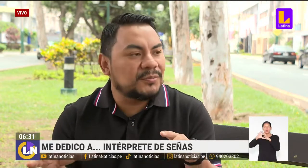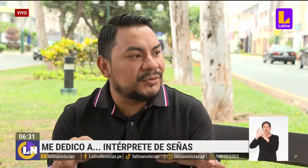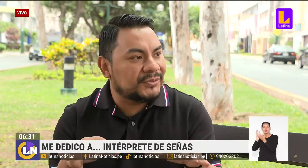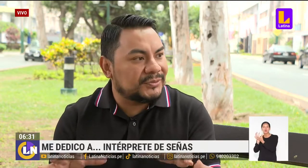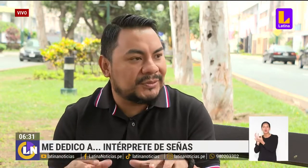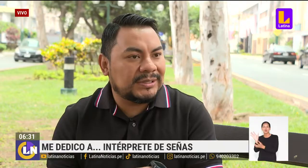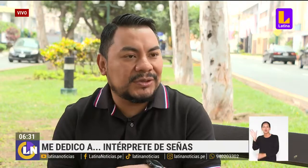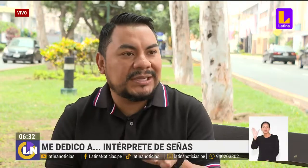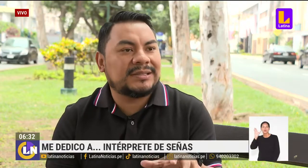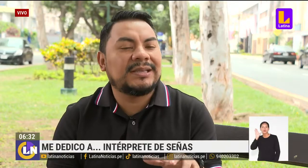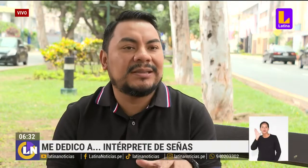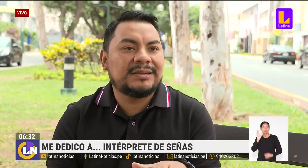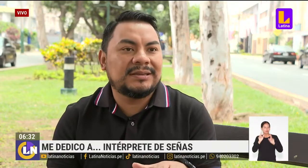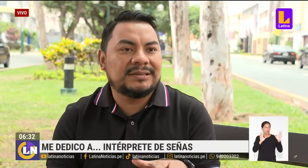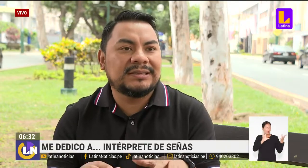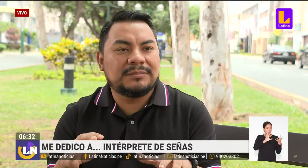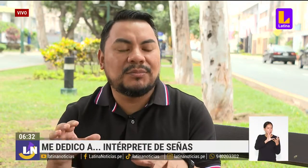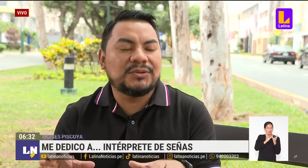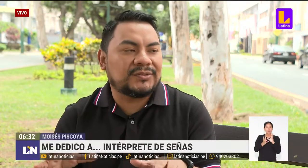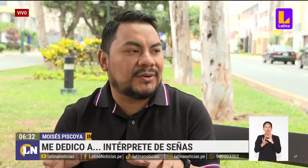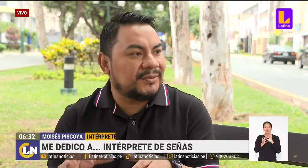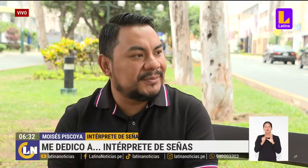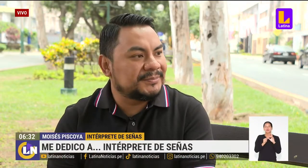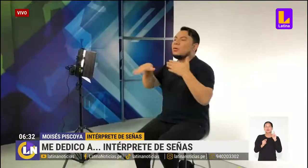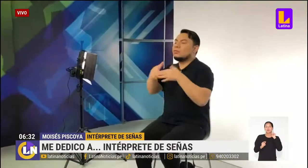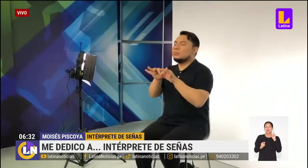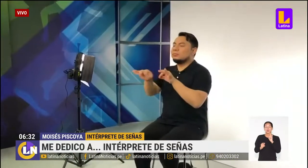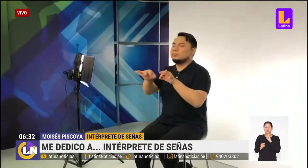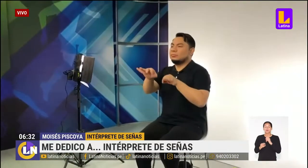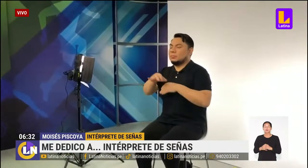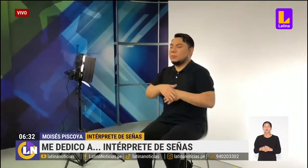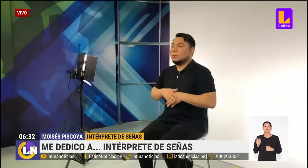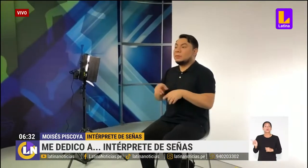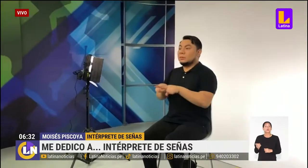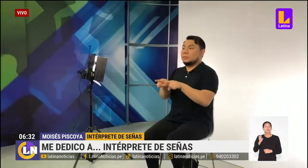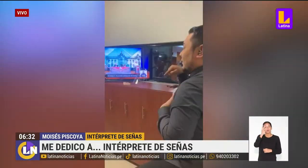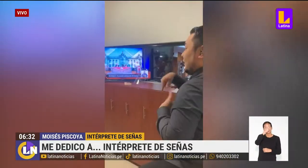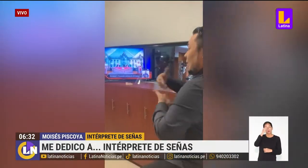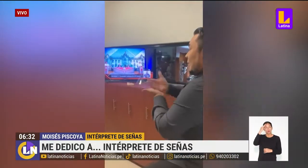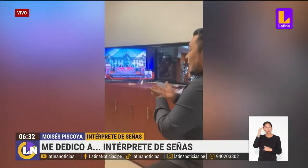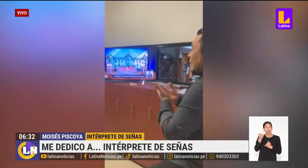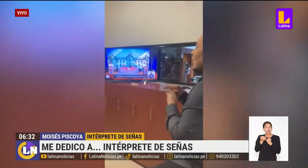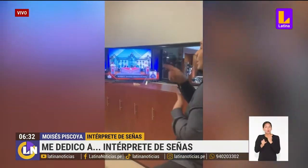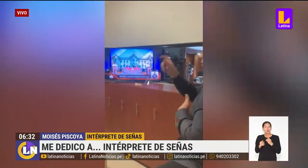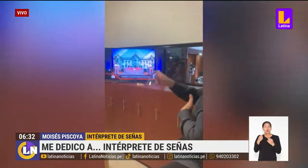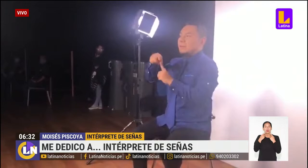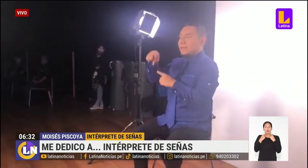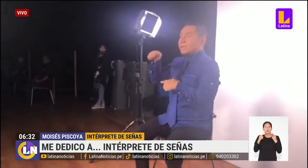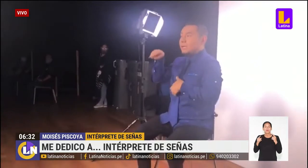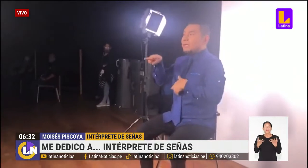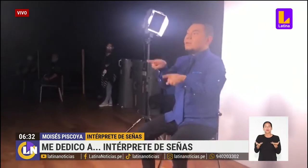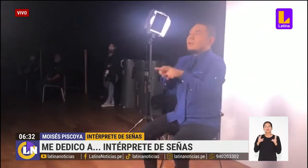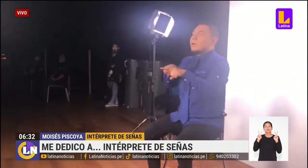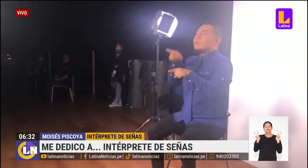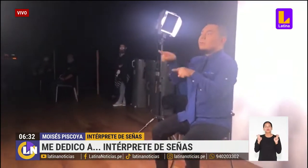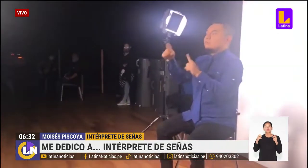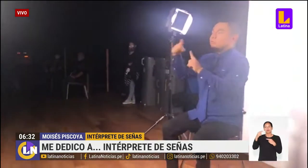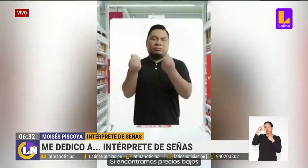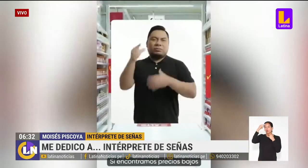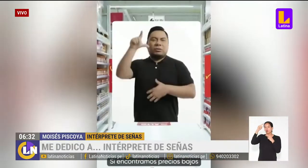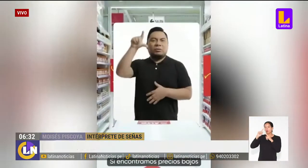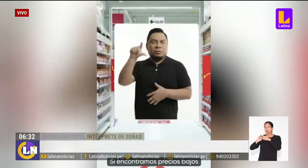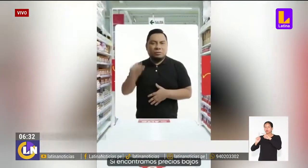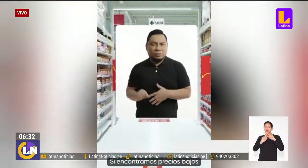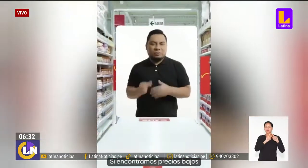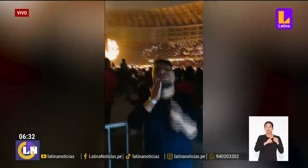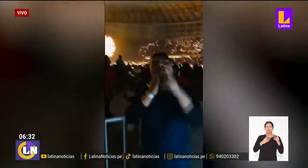a dos mundos, la oyente y el mundo sordo. Moisés no solo ha participado en los últimos debates políticos o mensajes